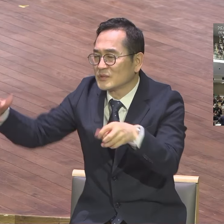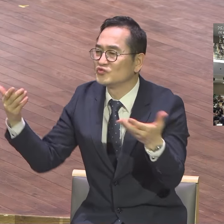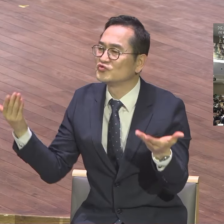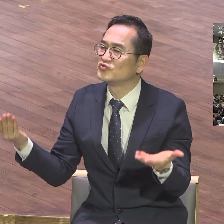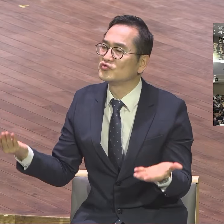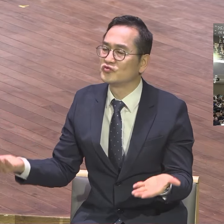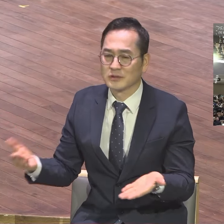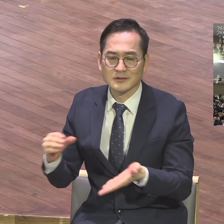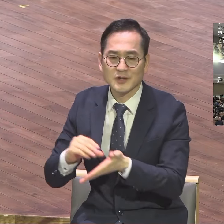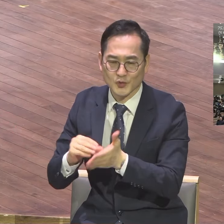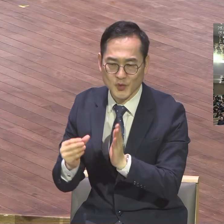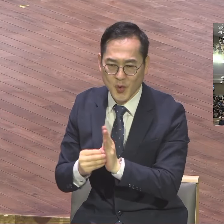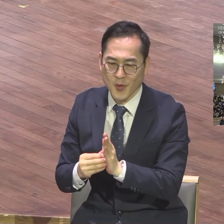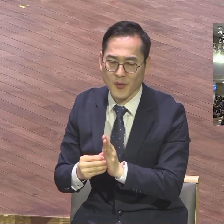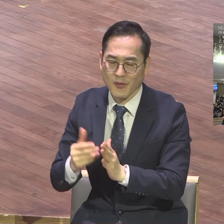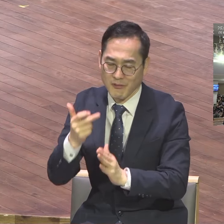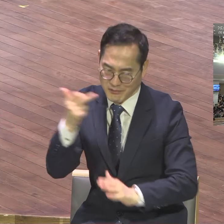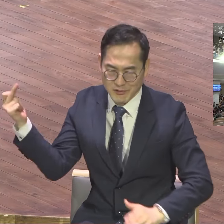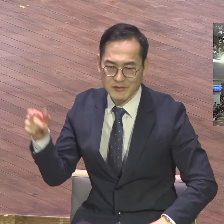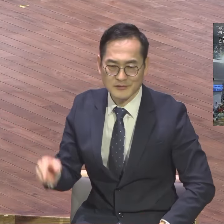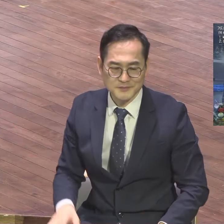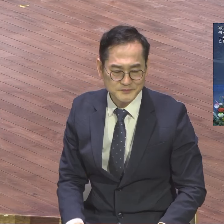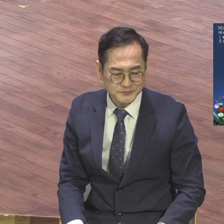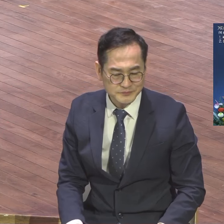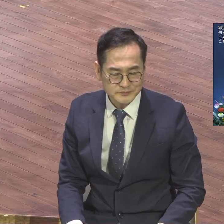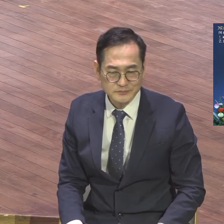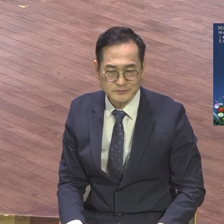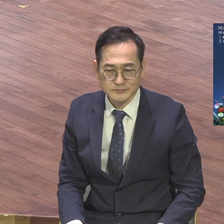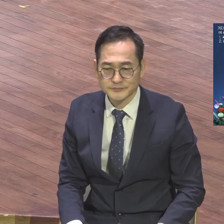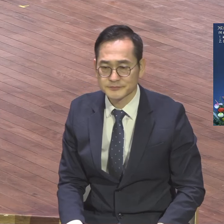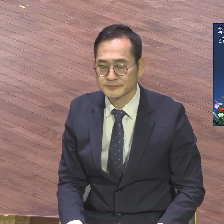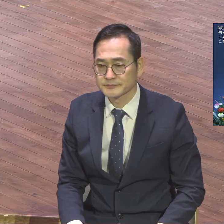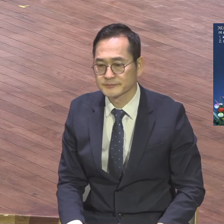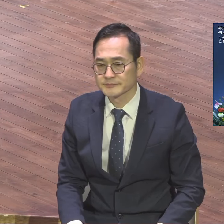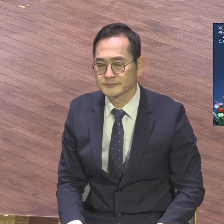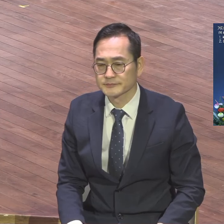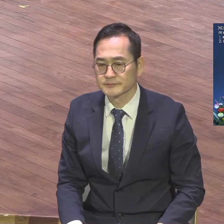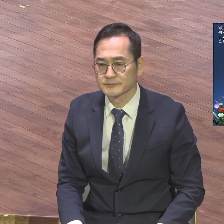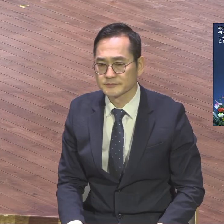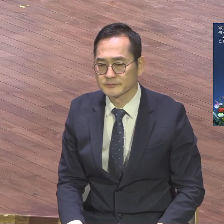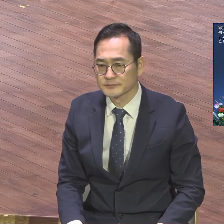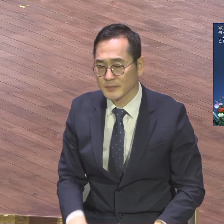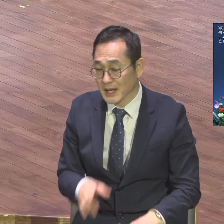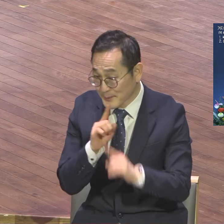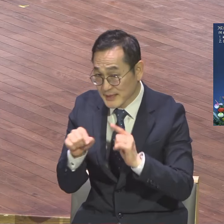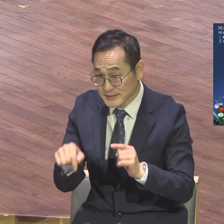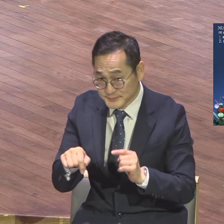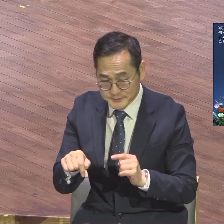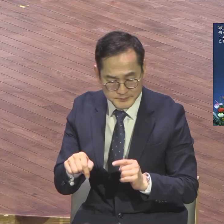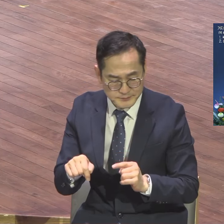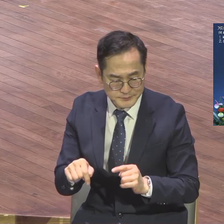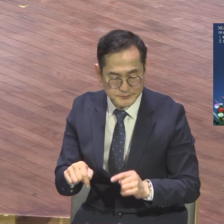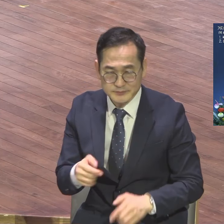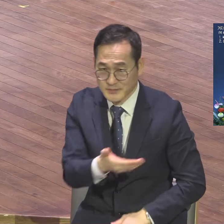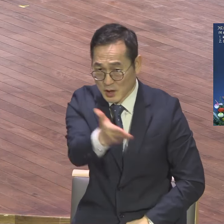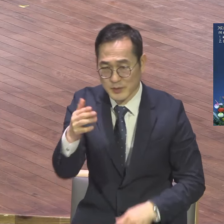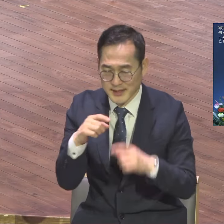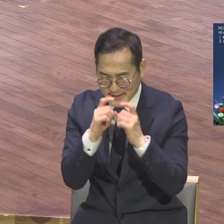본문 말씀은요 우리에게 크게 두 가지 비전을 제시하고 있습니다. 하나는 여러분 개인이 붙잡아 할